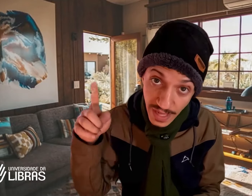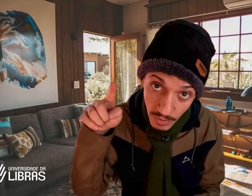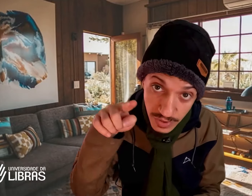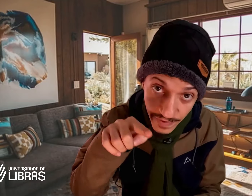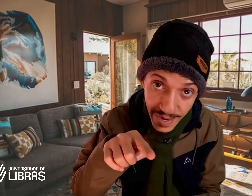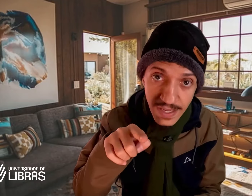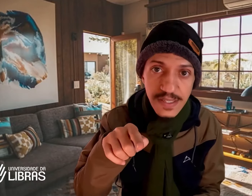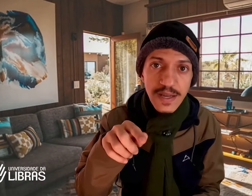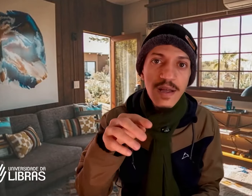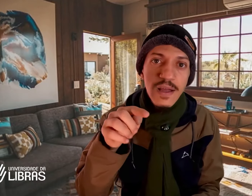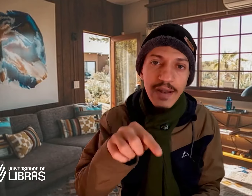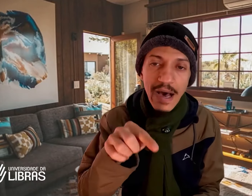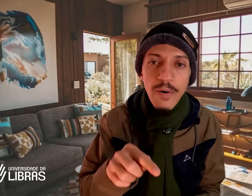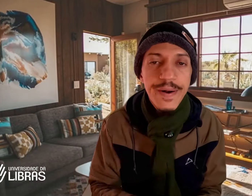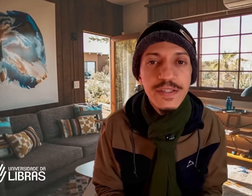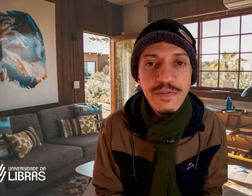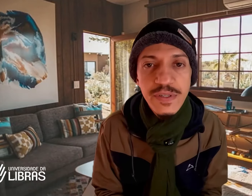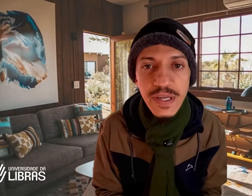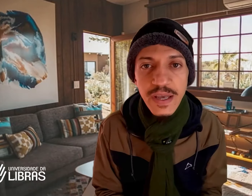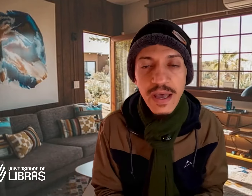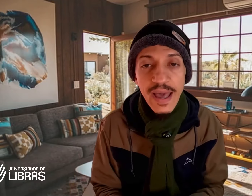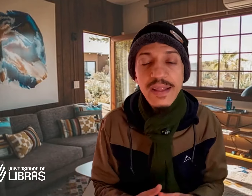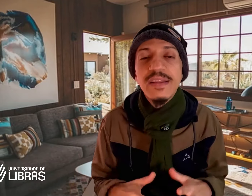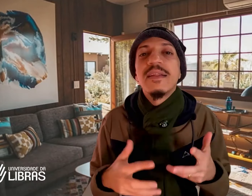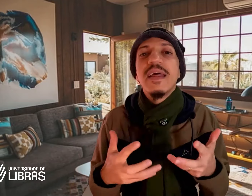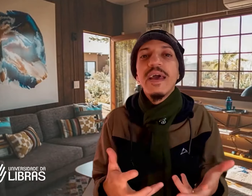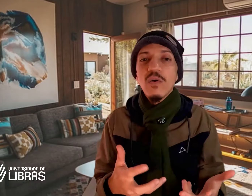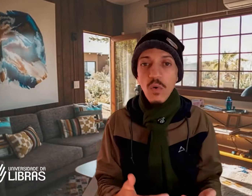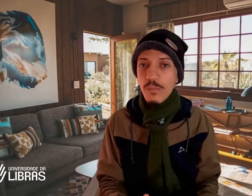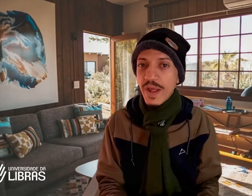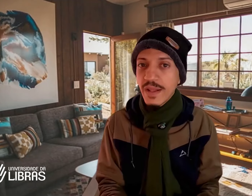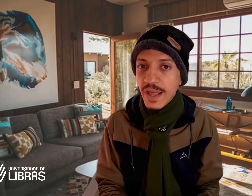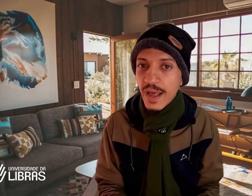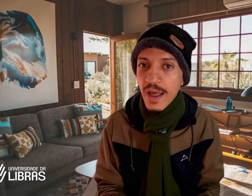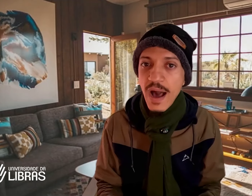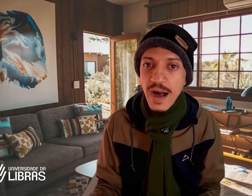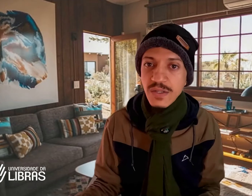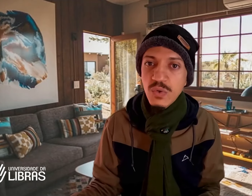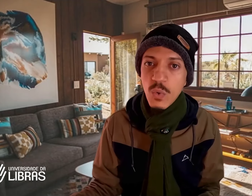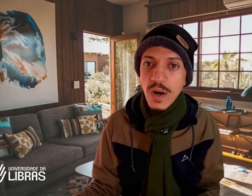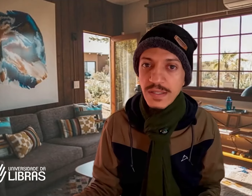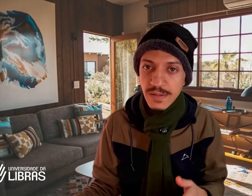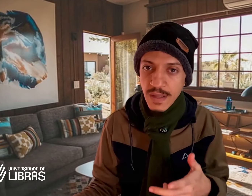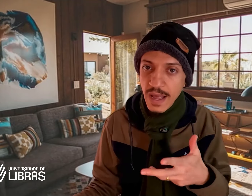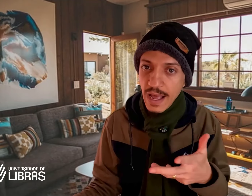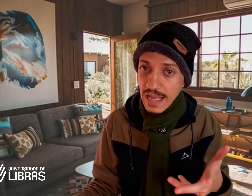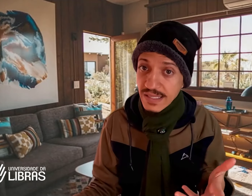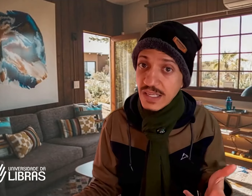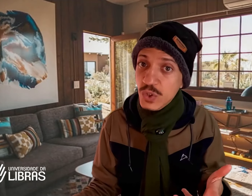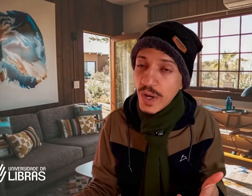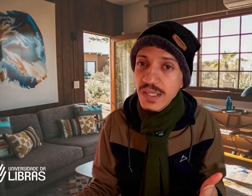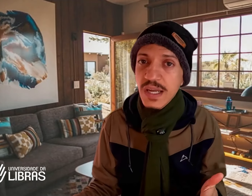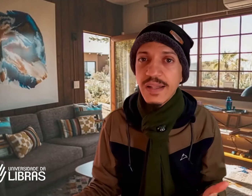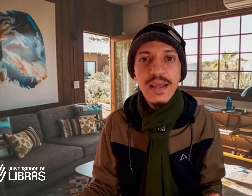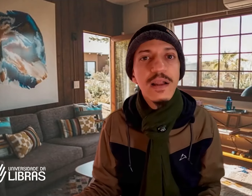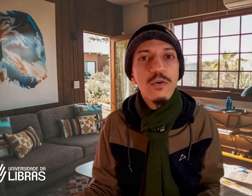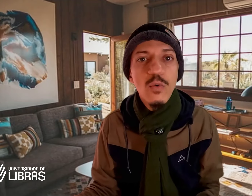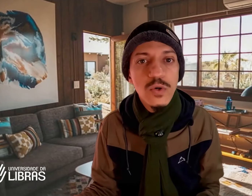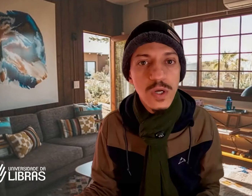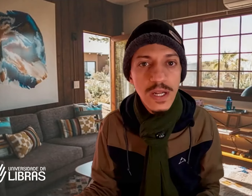diferença na hora de você entender, compreender as suas, as questões daquele concurso ali,